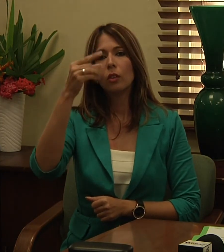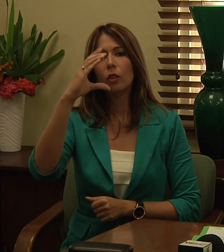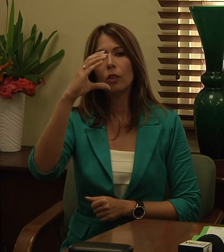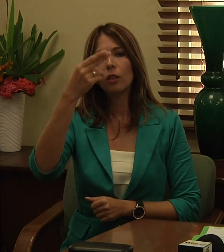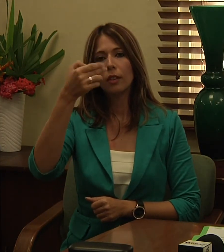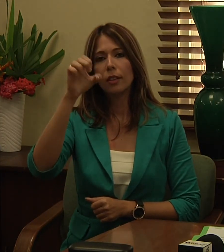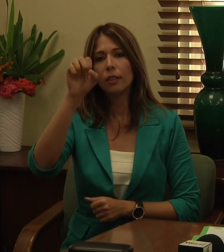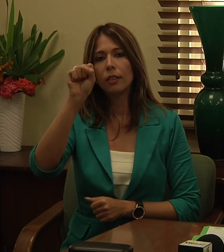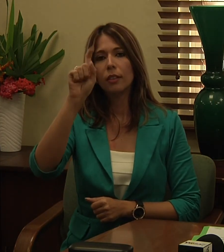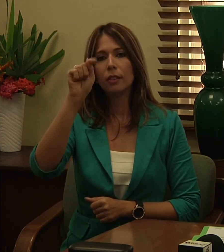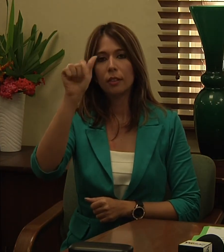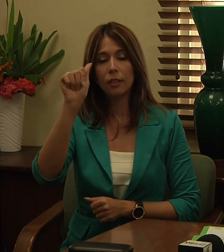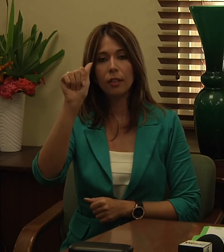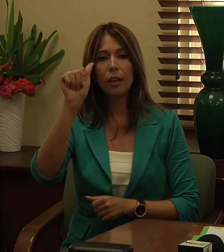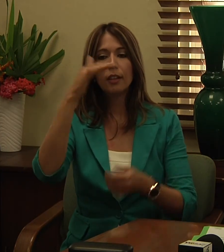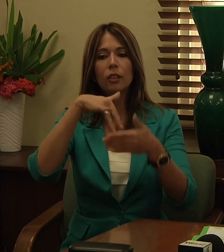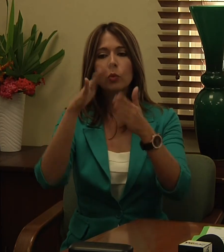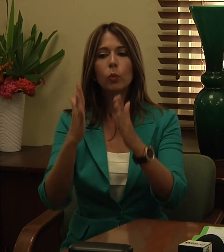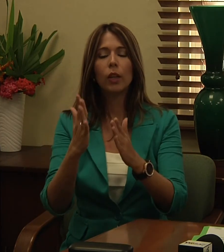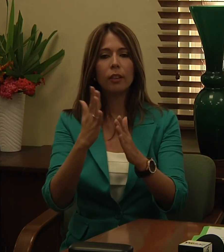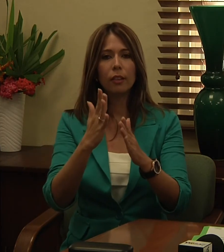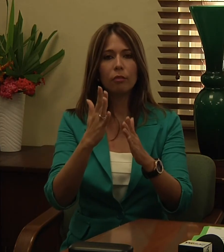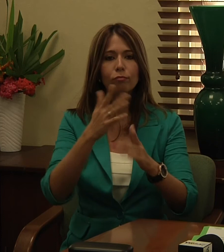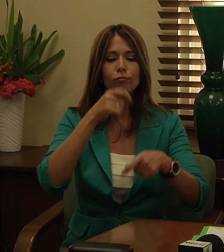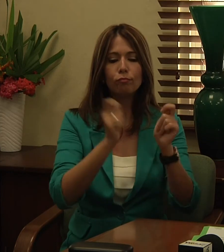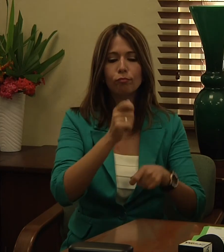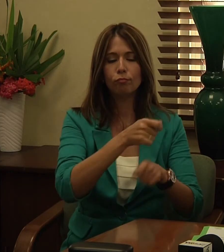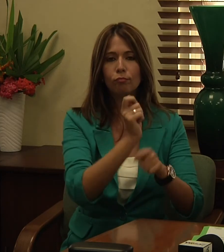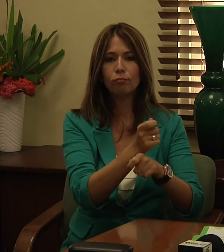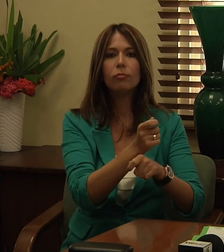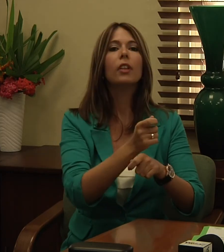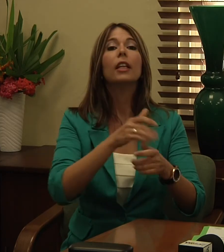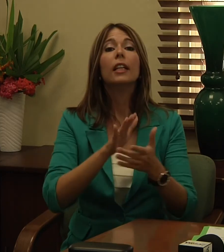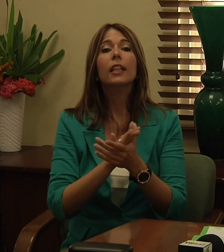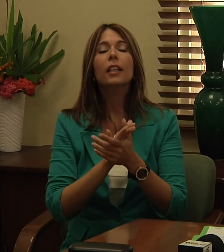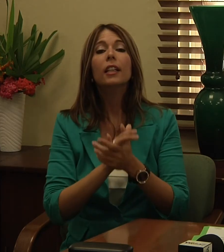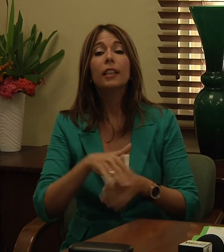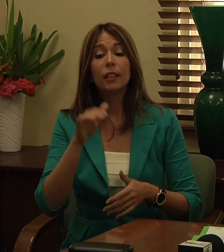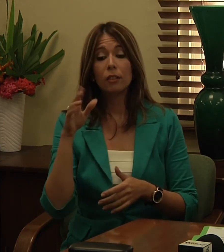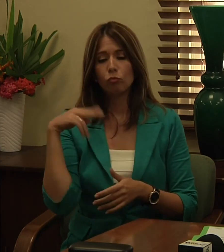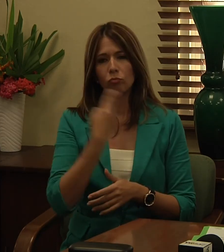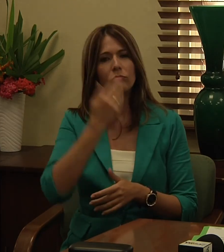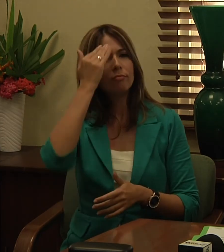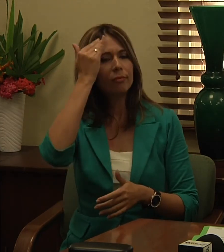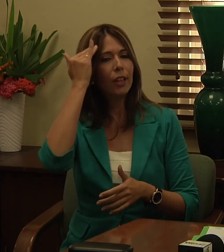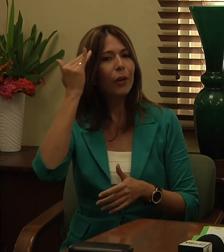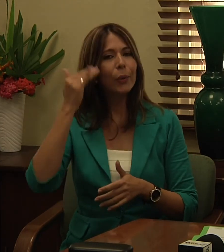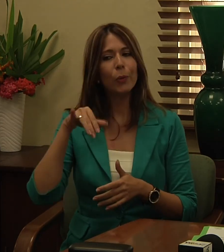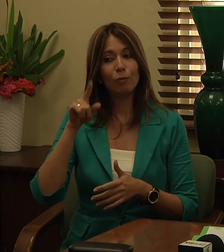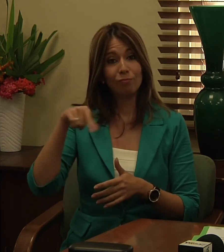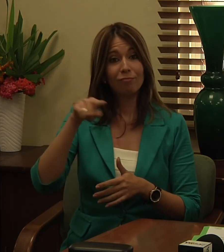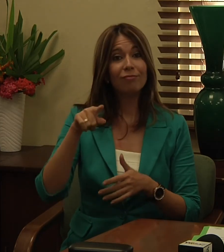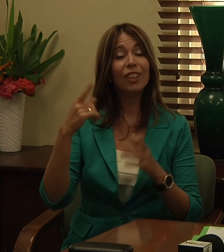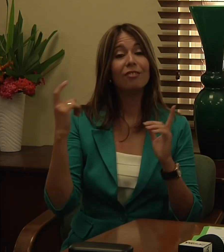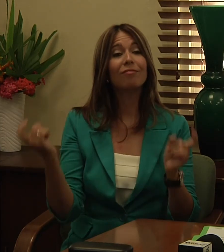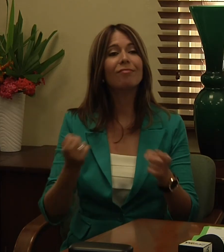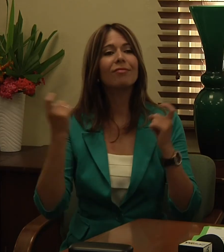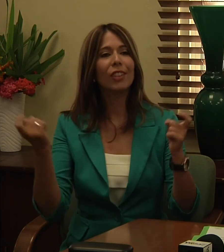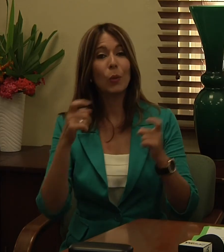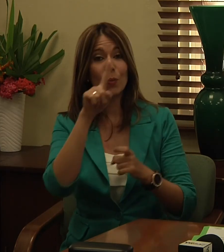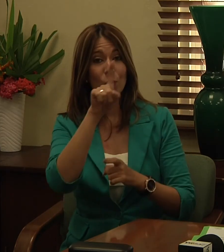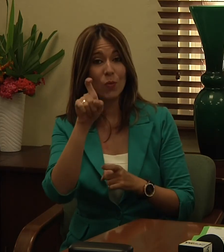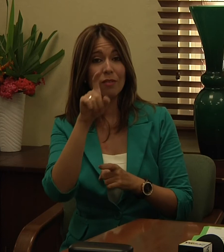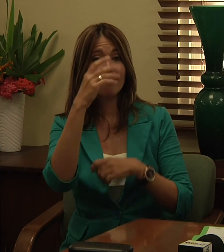que como sabemos pues la banda de marcha está celebrando sus 100 años y queremos que también